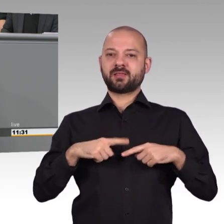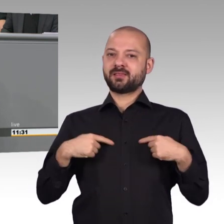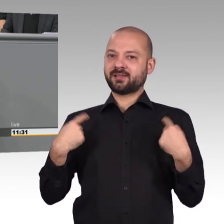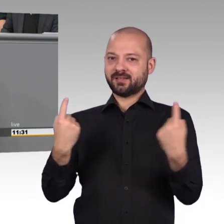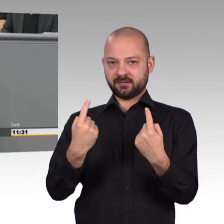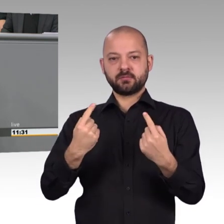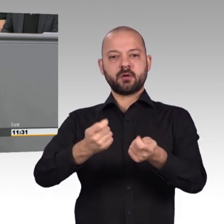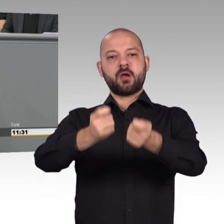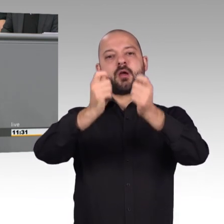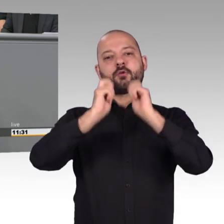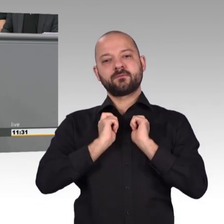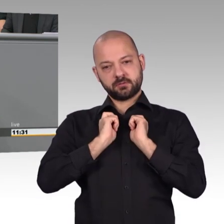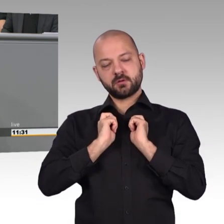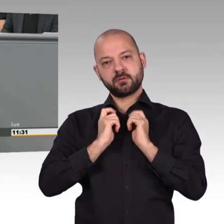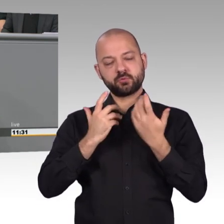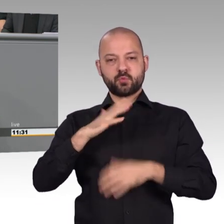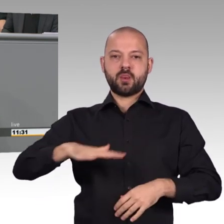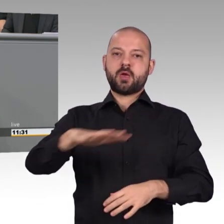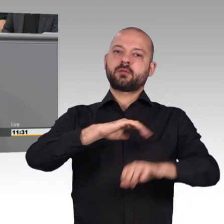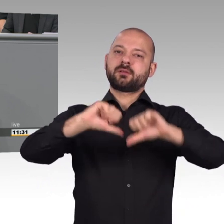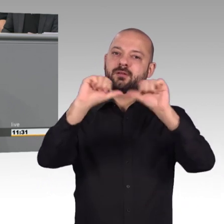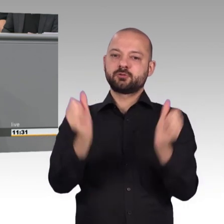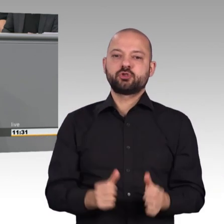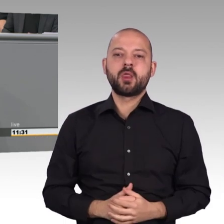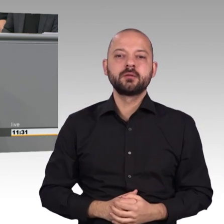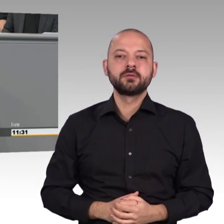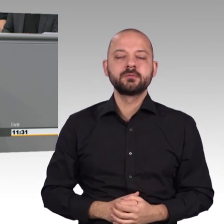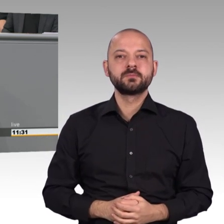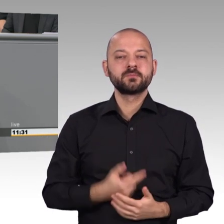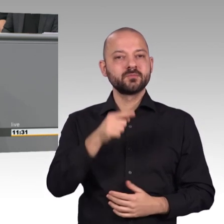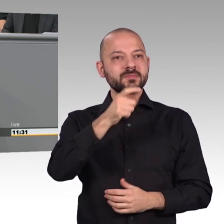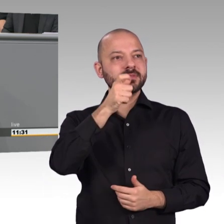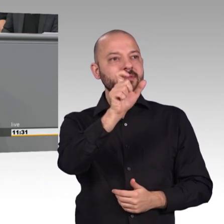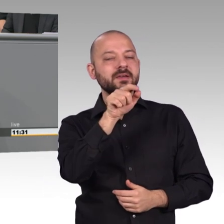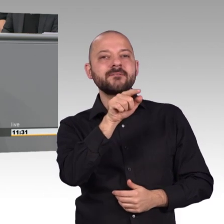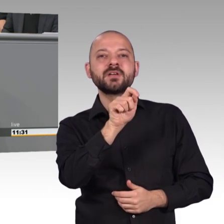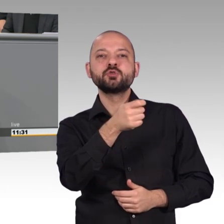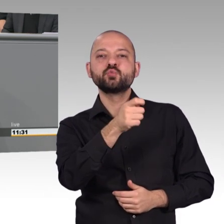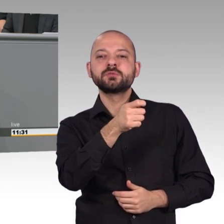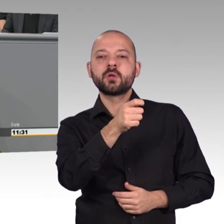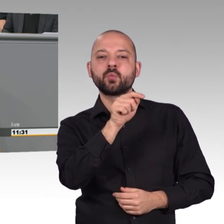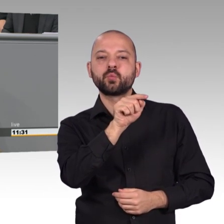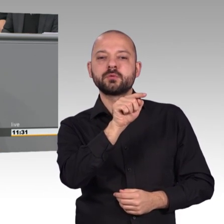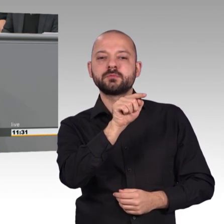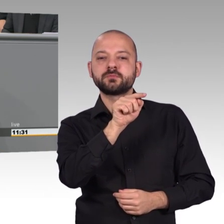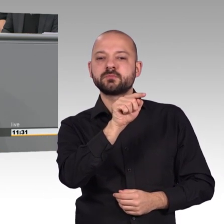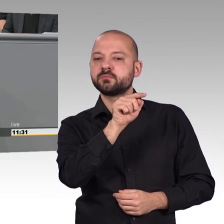sich wieder einmal mit dem Koalitionsvertrag durchgesetzt. Und wesentliche Teile des Koalitionsvertrags an der Stelle geschrieben. Und das bedeutet auch, dass wir das